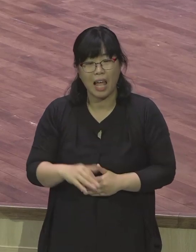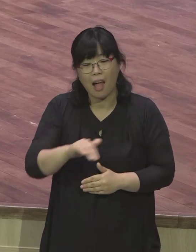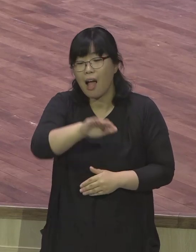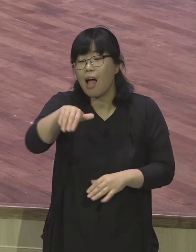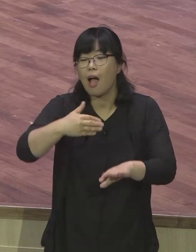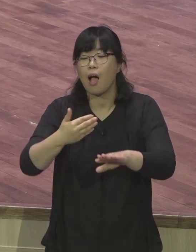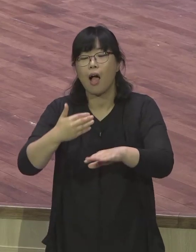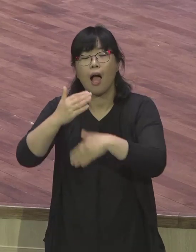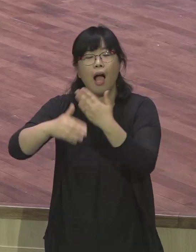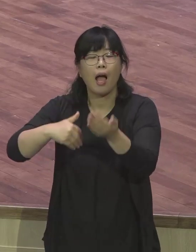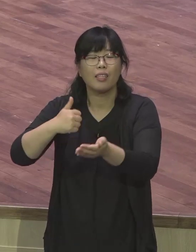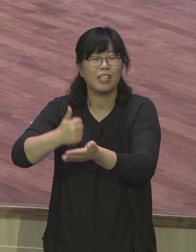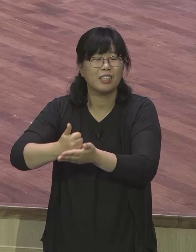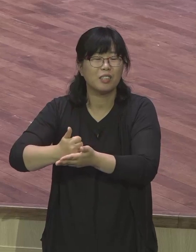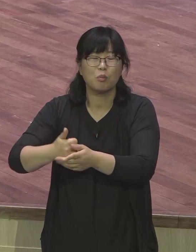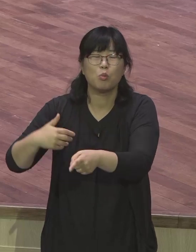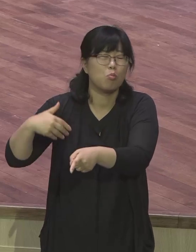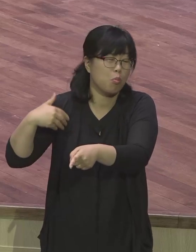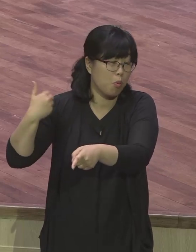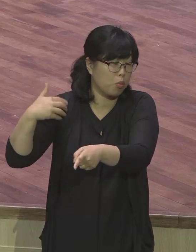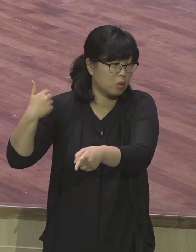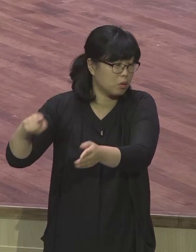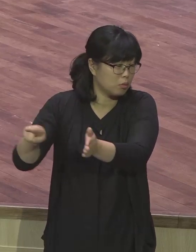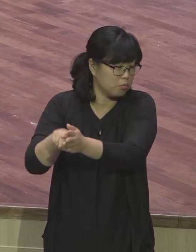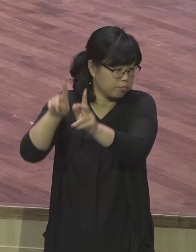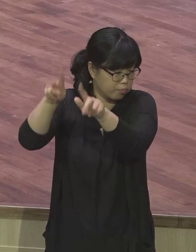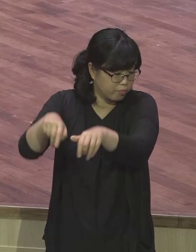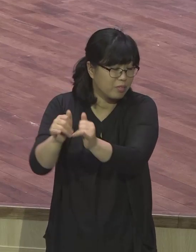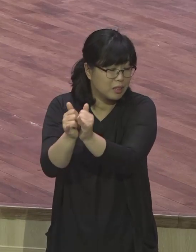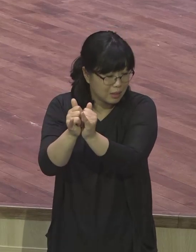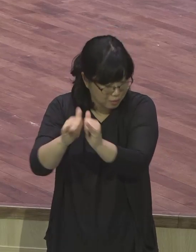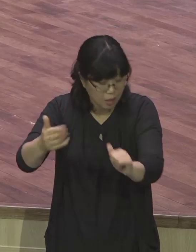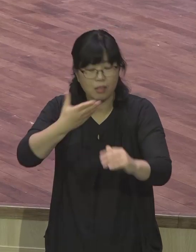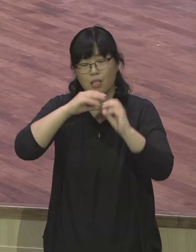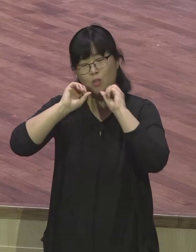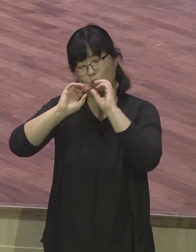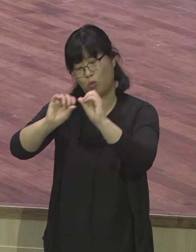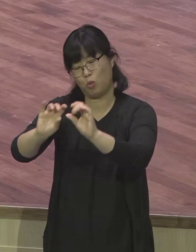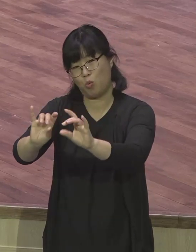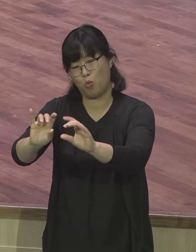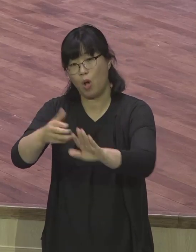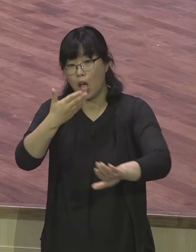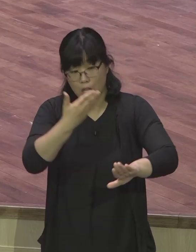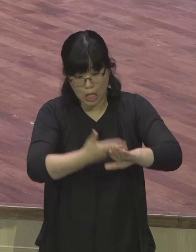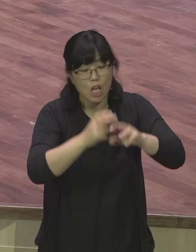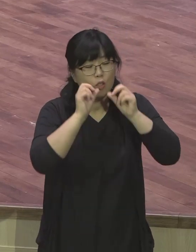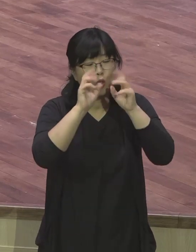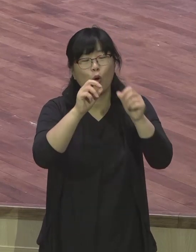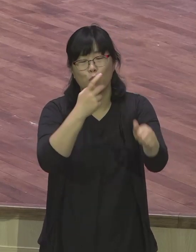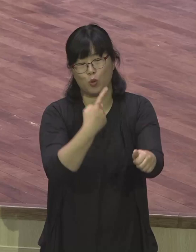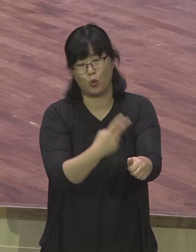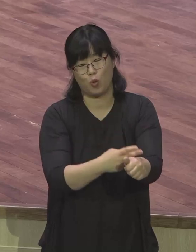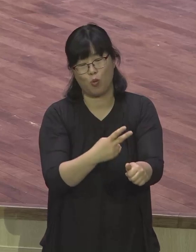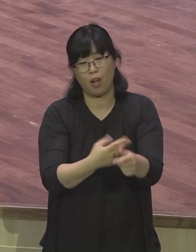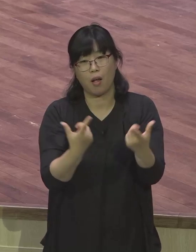불신자 전도를 말하는 것이고 그 자체가 성교인 것입니다 우리도 날마다 기도해야 하는 것이